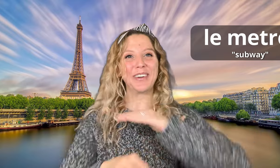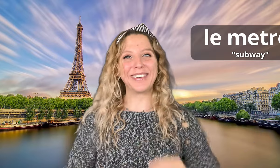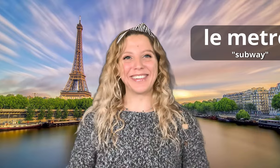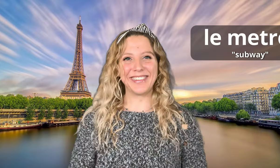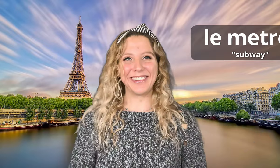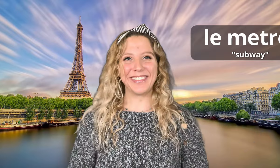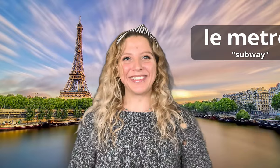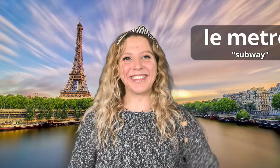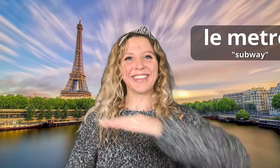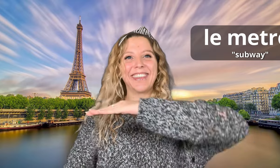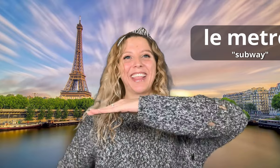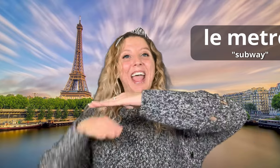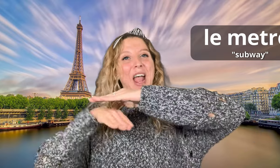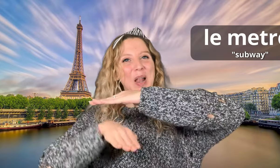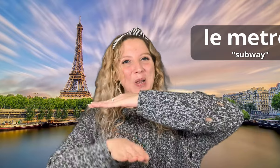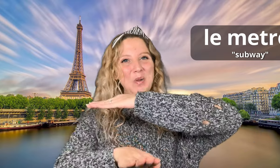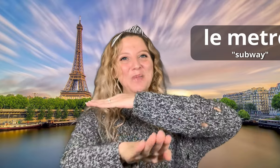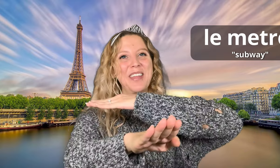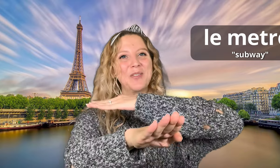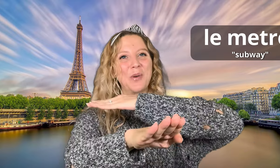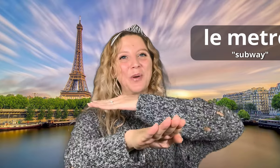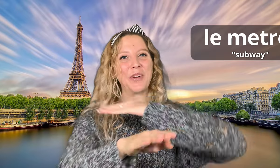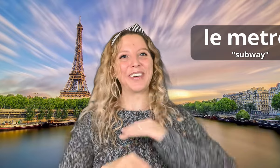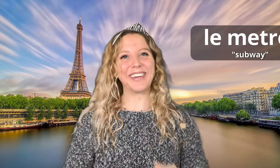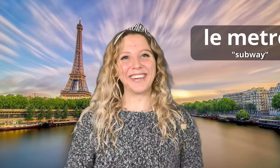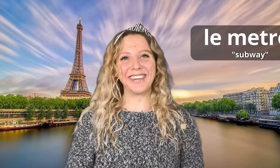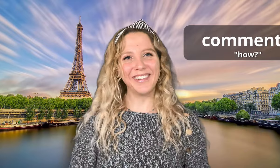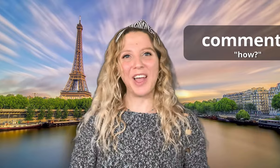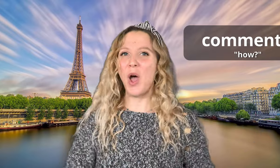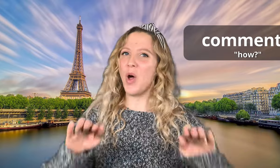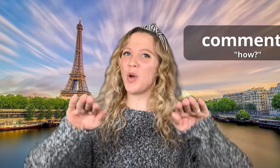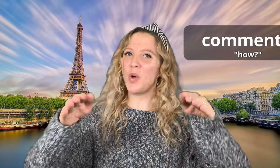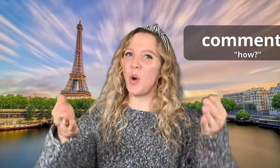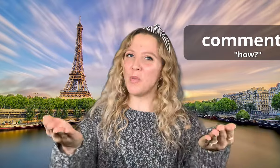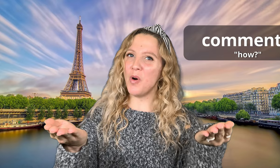Le métro Comment?